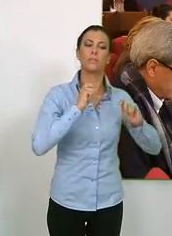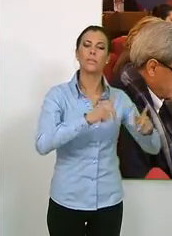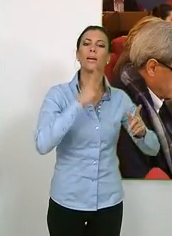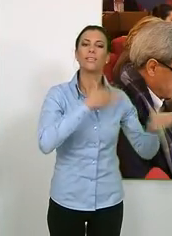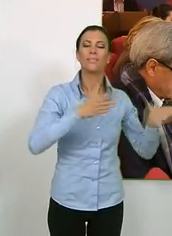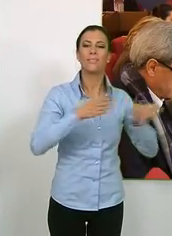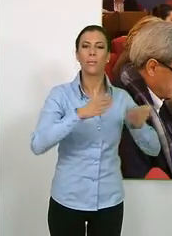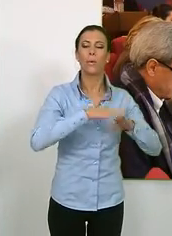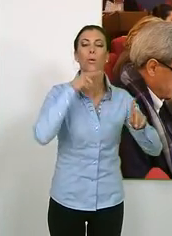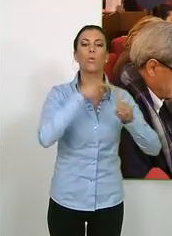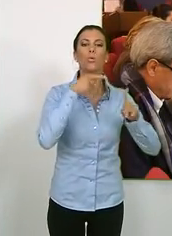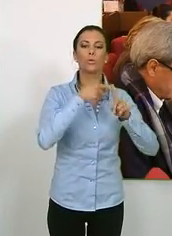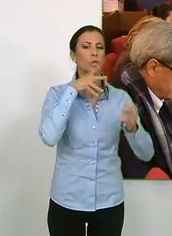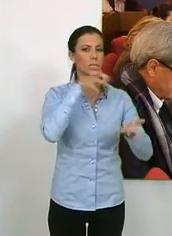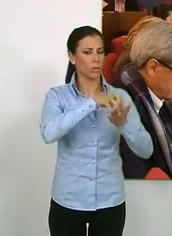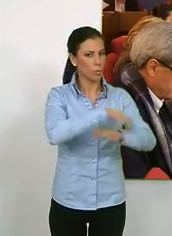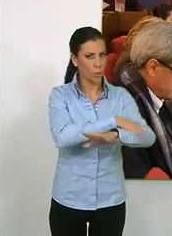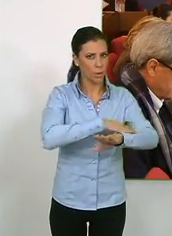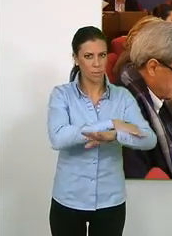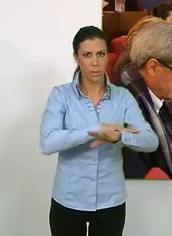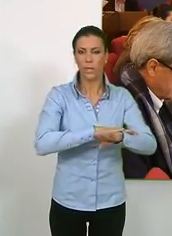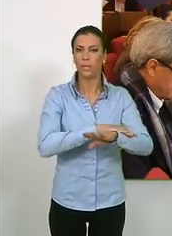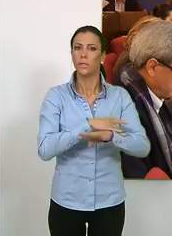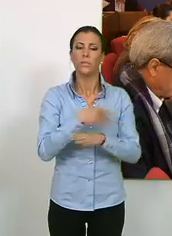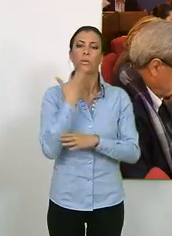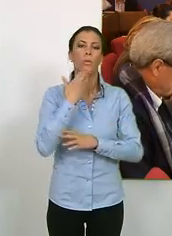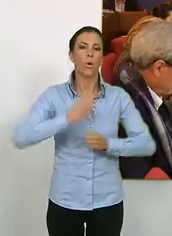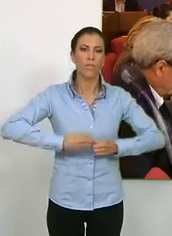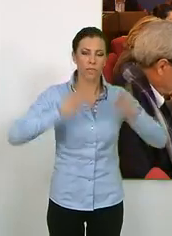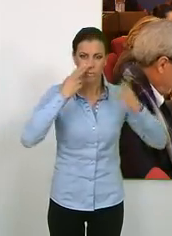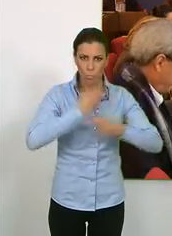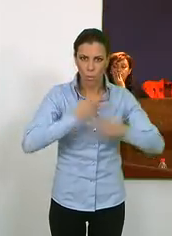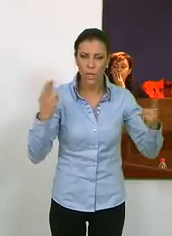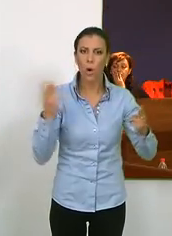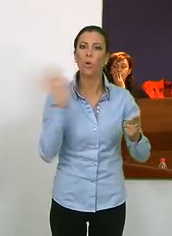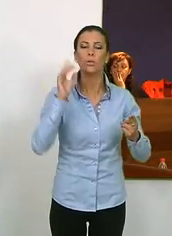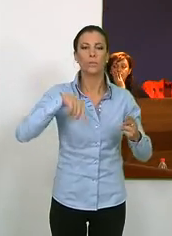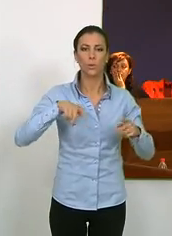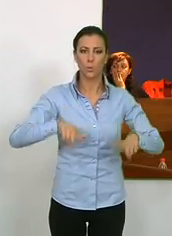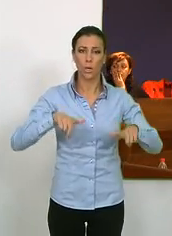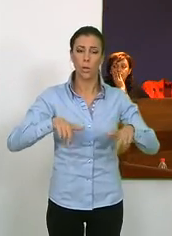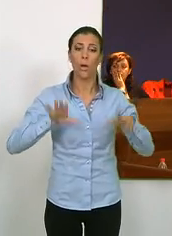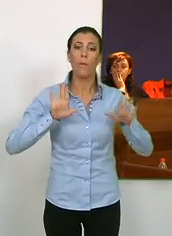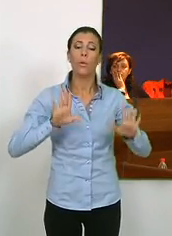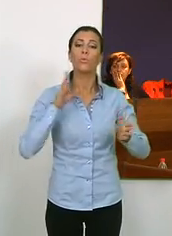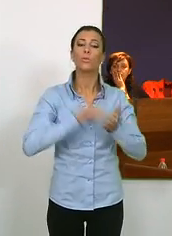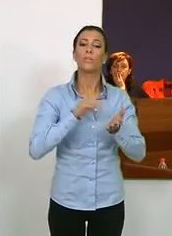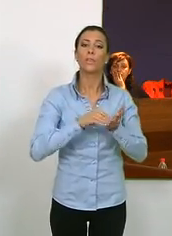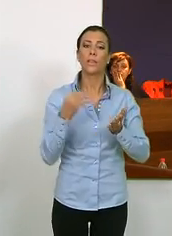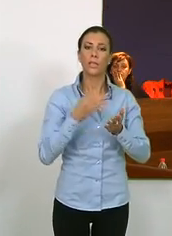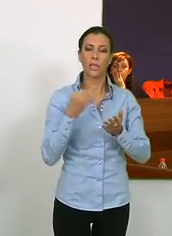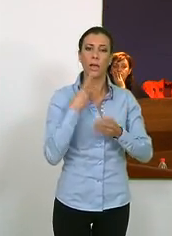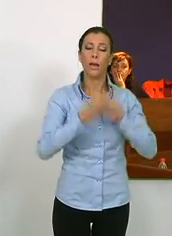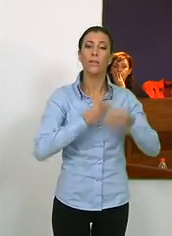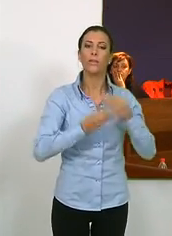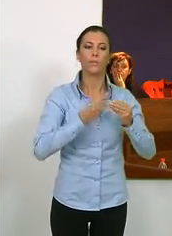temporal del uso de instalaciones municipales, como puedan ser edificios públicos o suelo. Aunque en algún caso lo que se